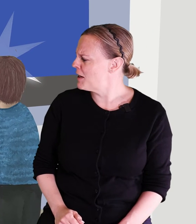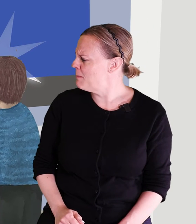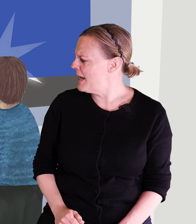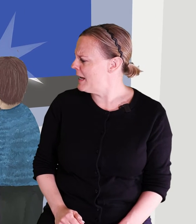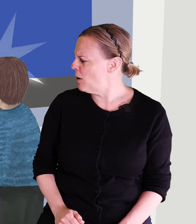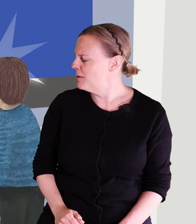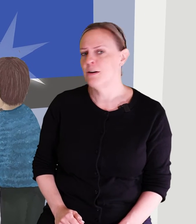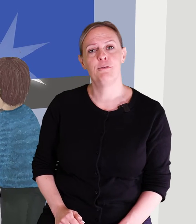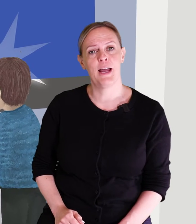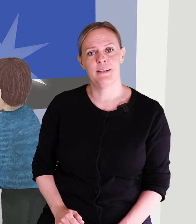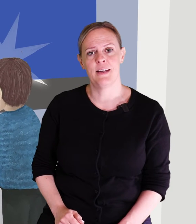varit med om för henne.